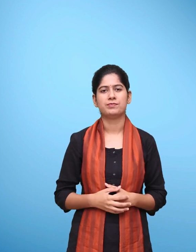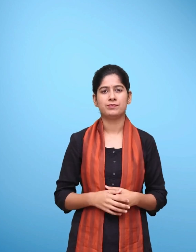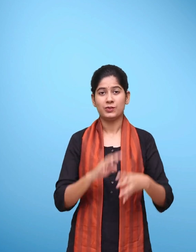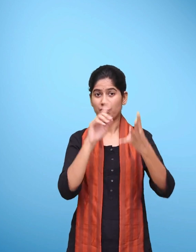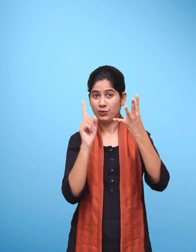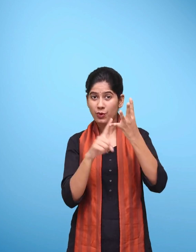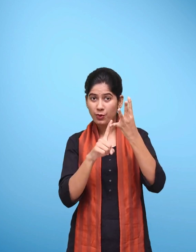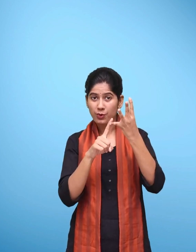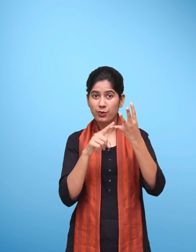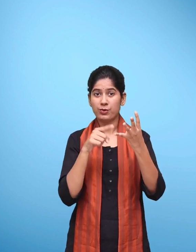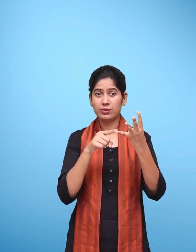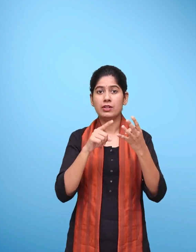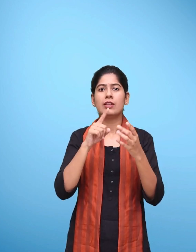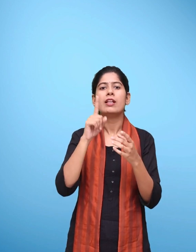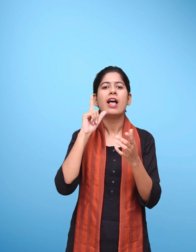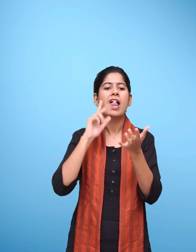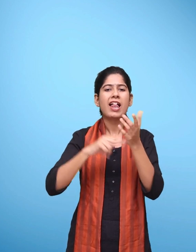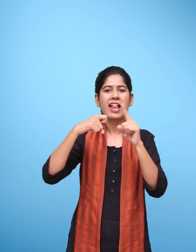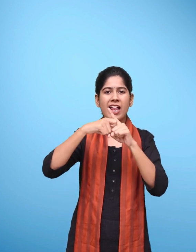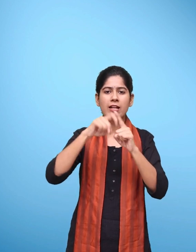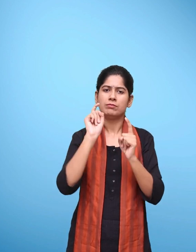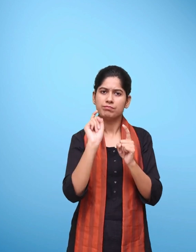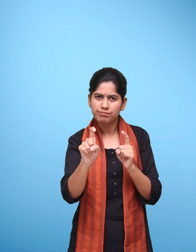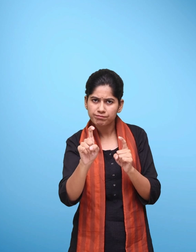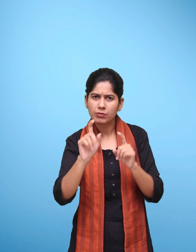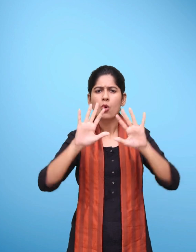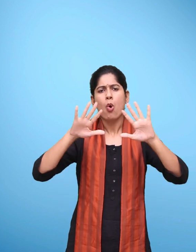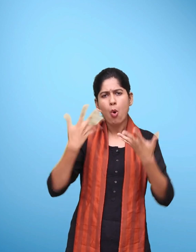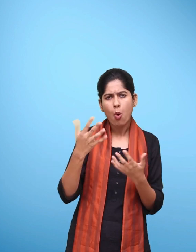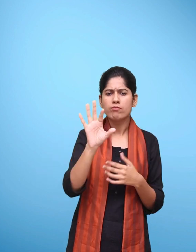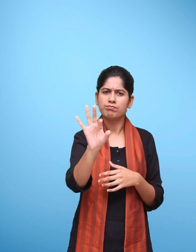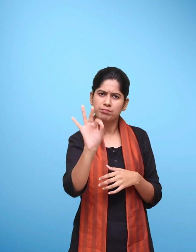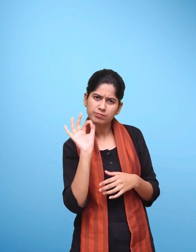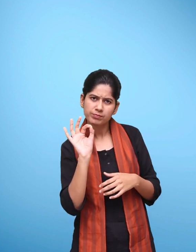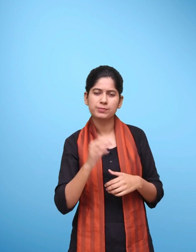करें चौथा चरण लिंक को सेलेक्ट एवं क्लिक करें